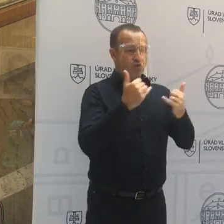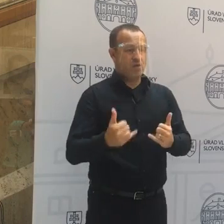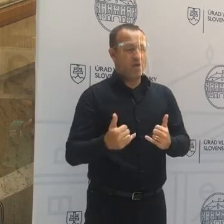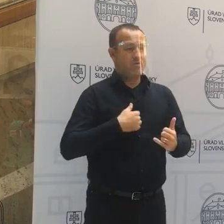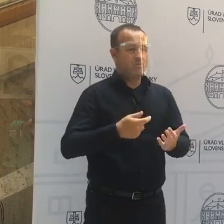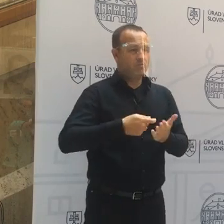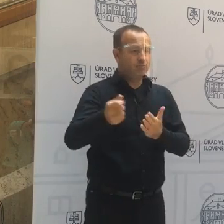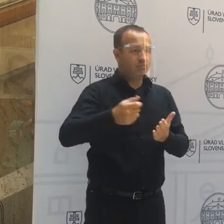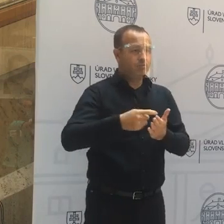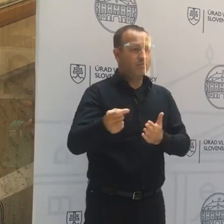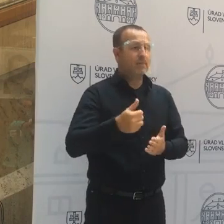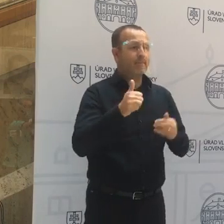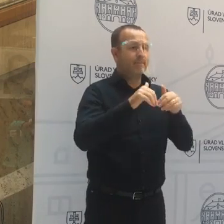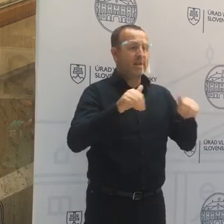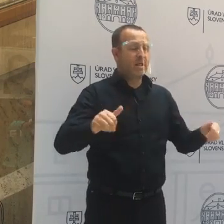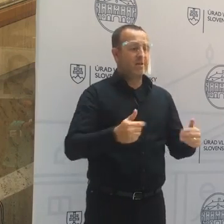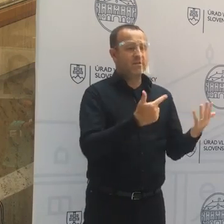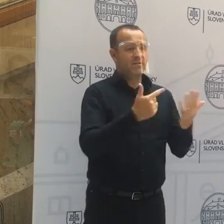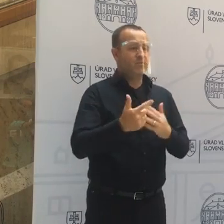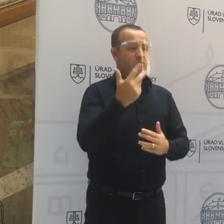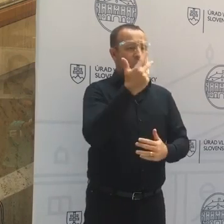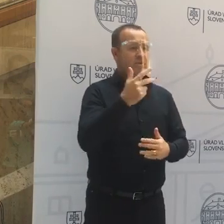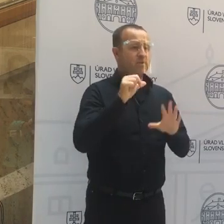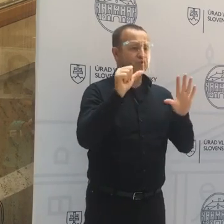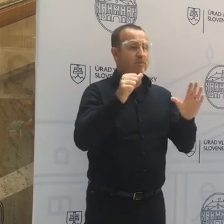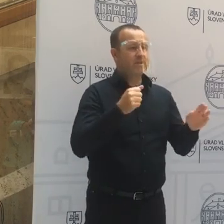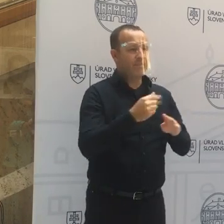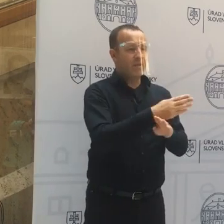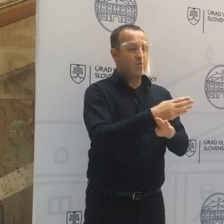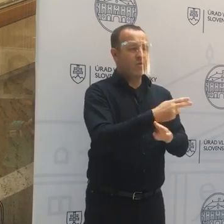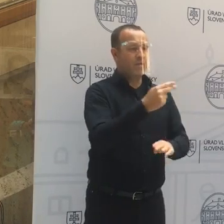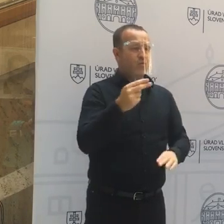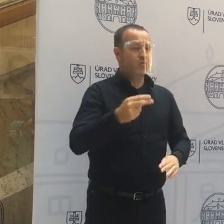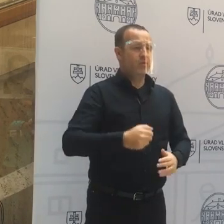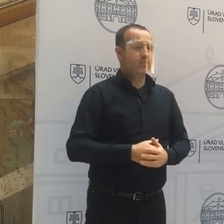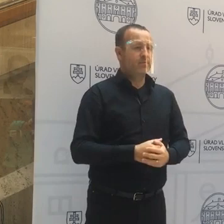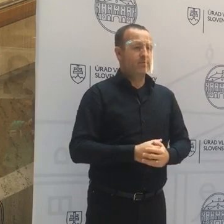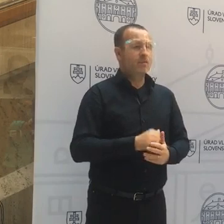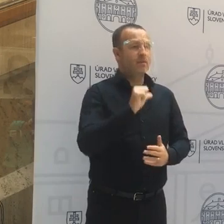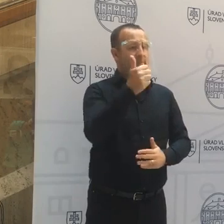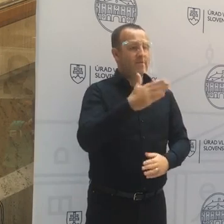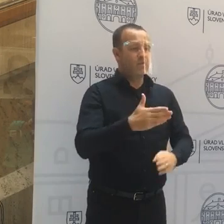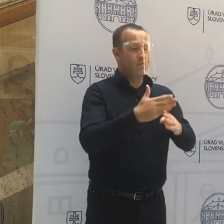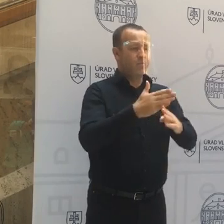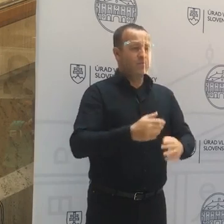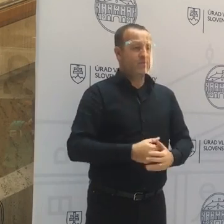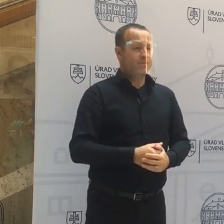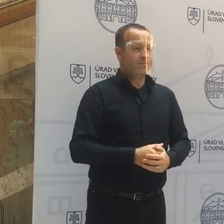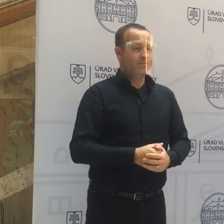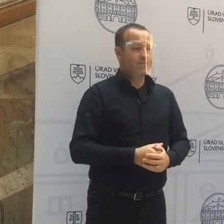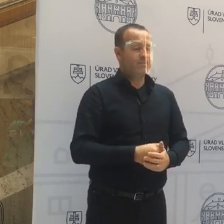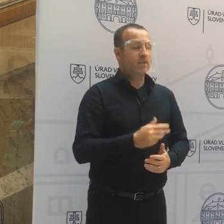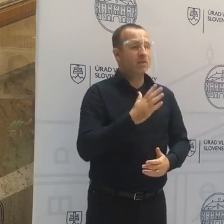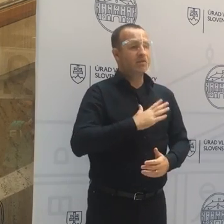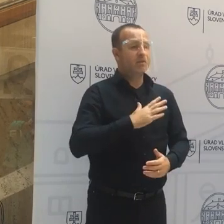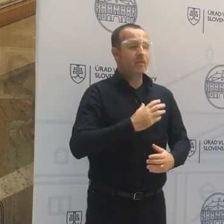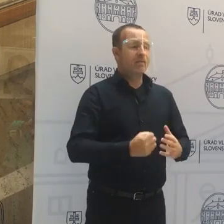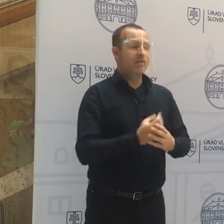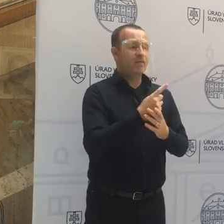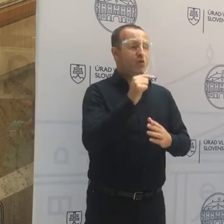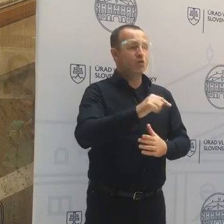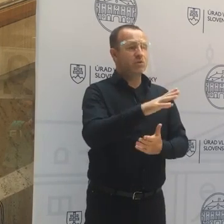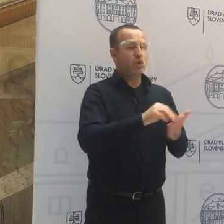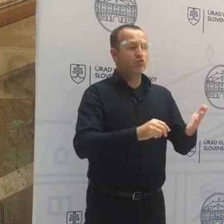miliarda 736 miliónov eur z prvej pomoci. A chceli sme vytvoriť do